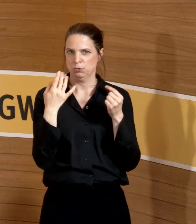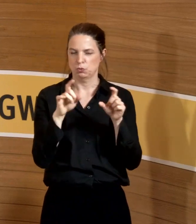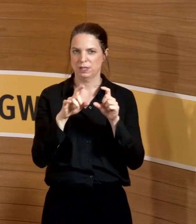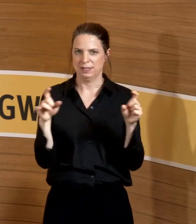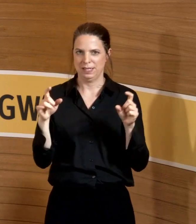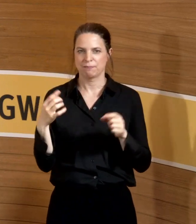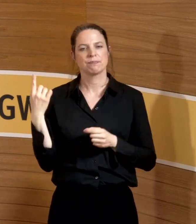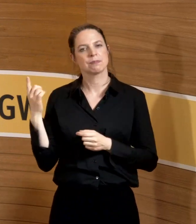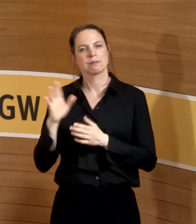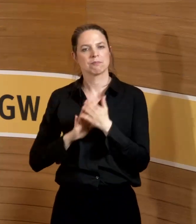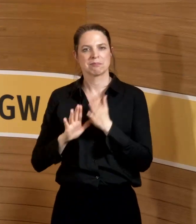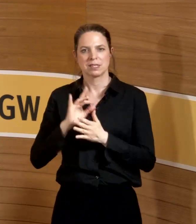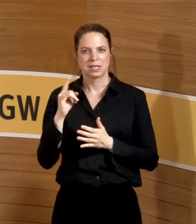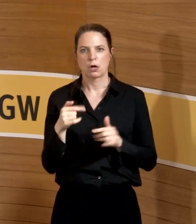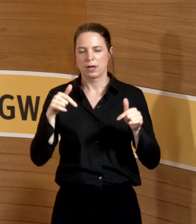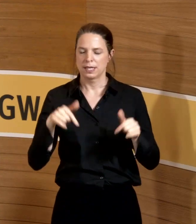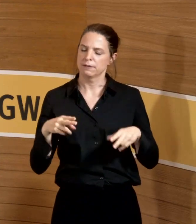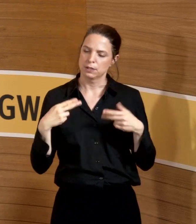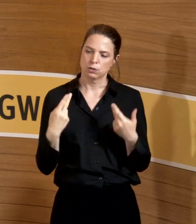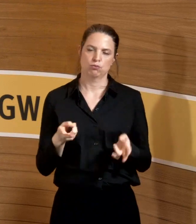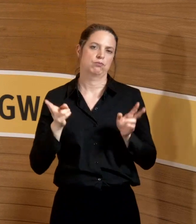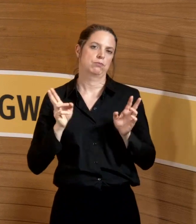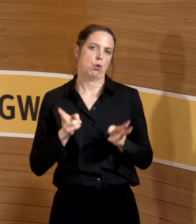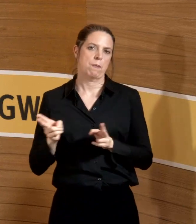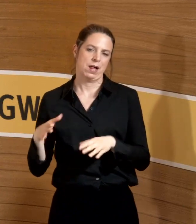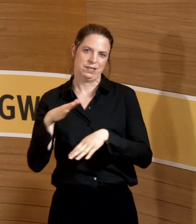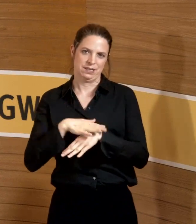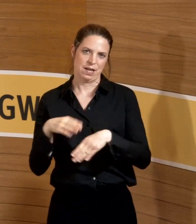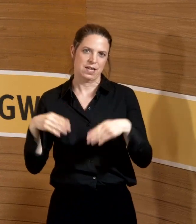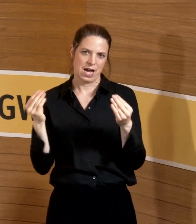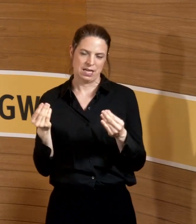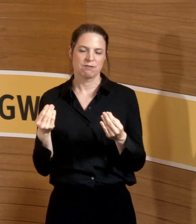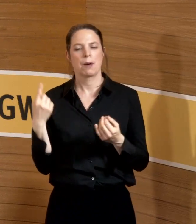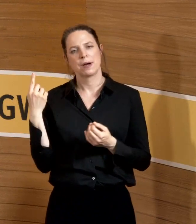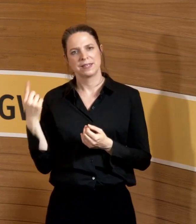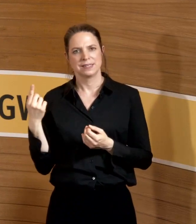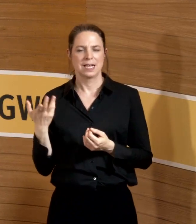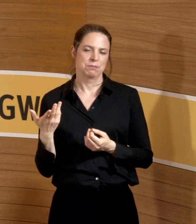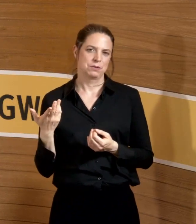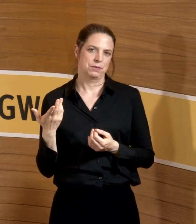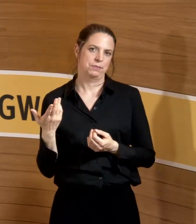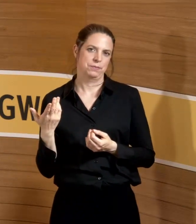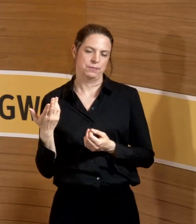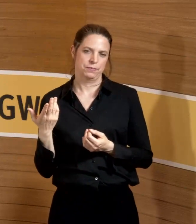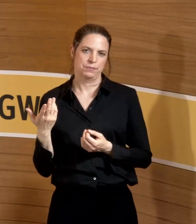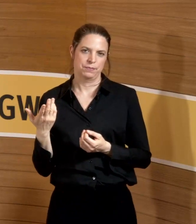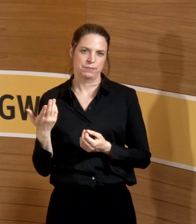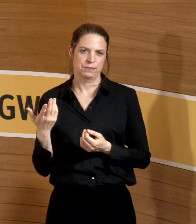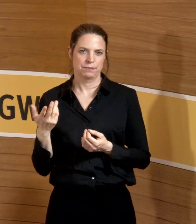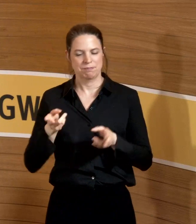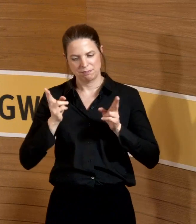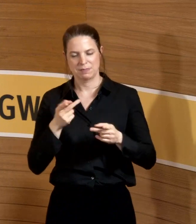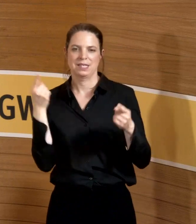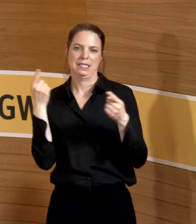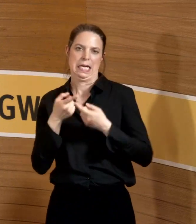dass es sozusagen auch gut ist, dass wir jetzt wieder in normalen Zeiten übergehen. Aber das wird Frau Ochmann Ihnen gleich sozusagen aus erster